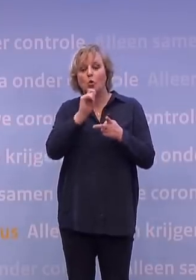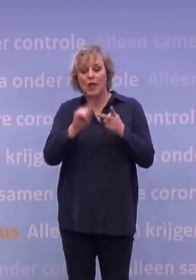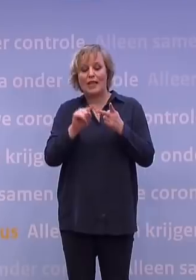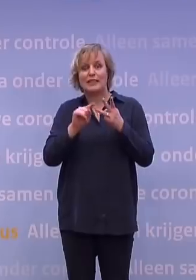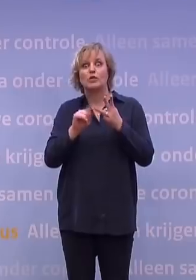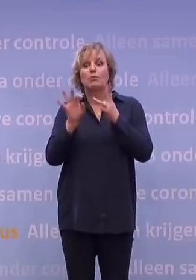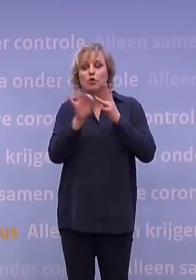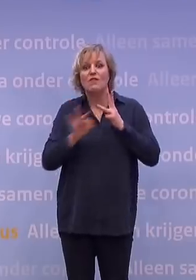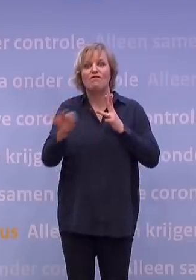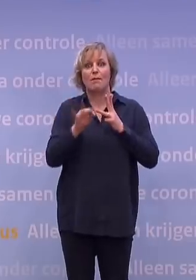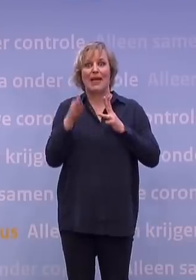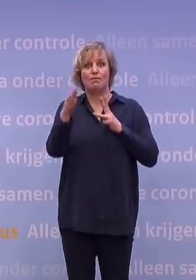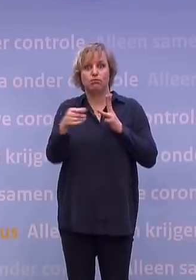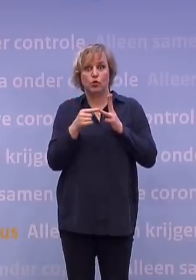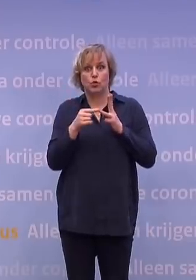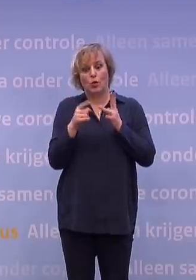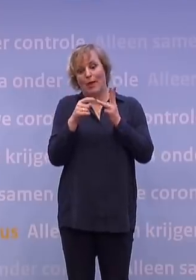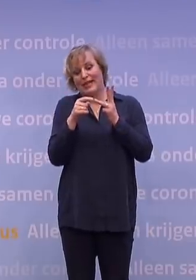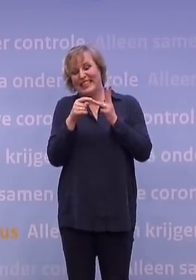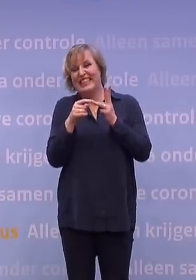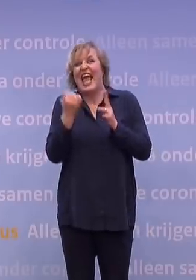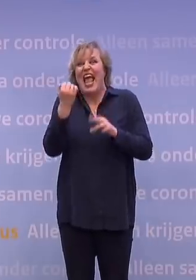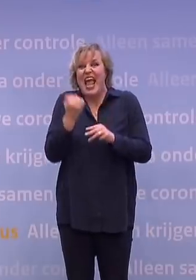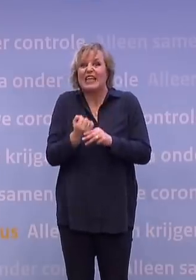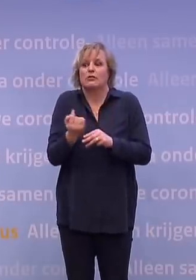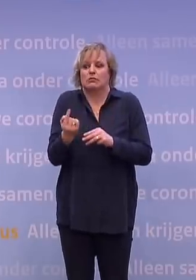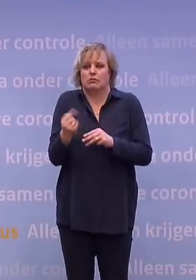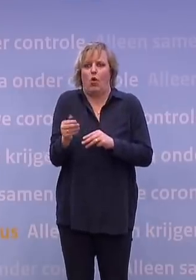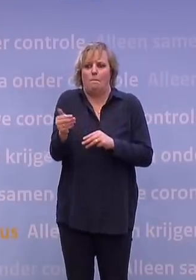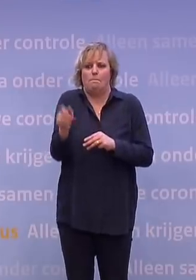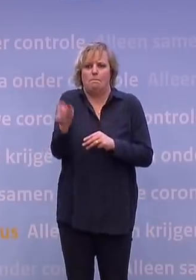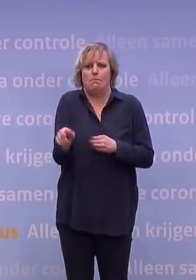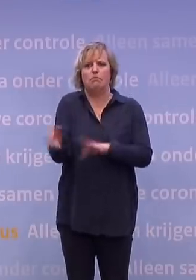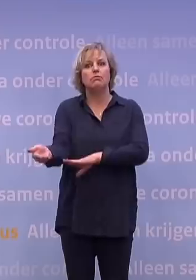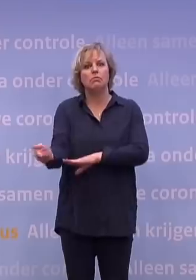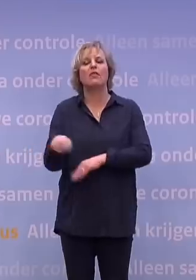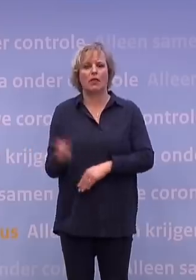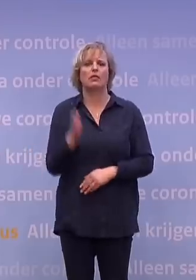familiebezoek, maar alleen nog in geval een familielid echt terminaal is en komt te overlijden.